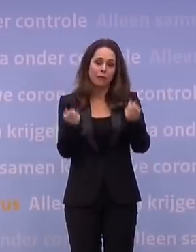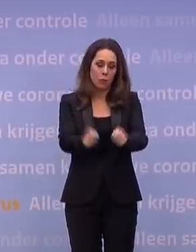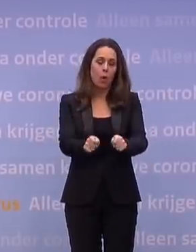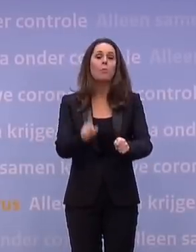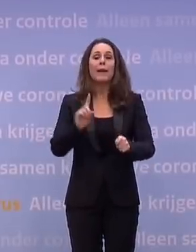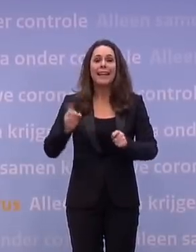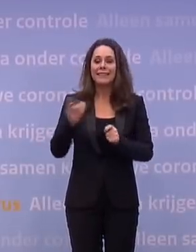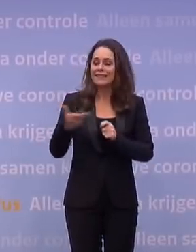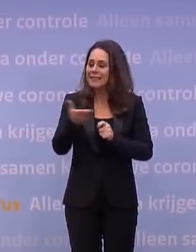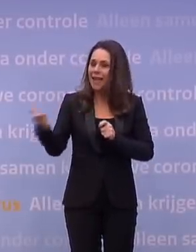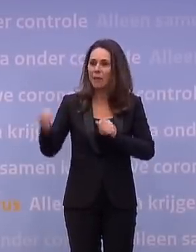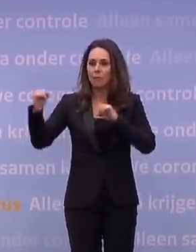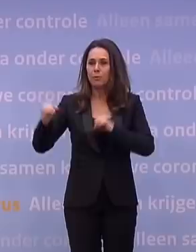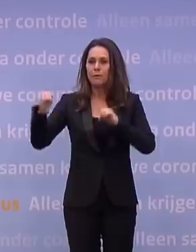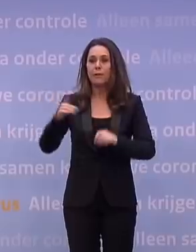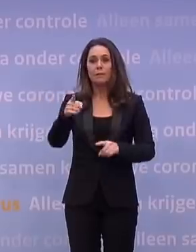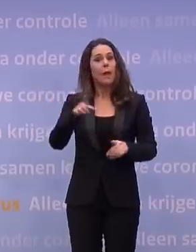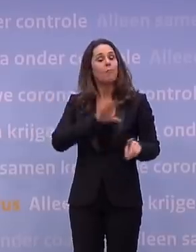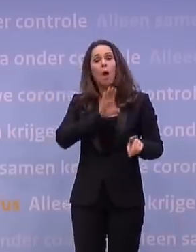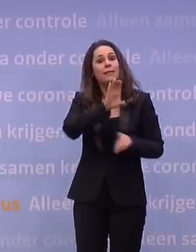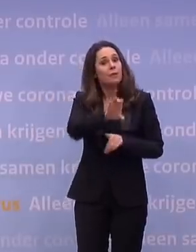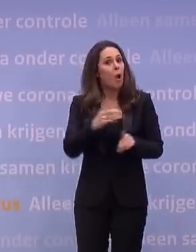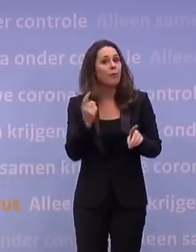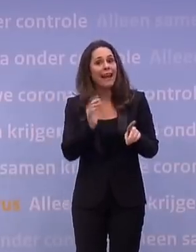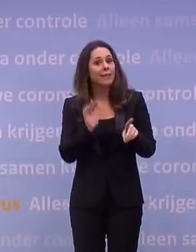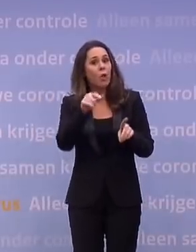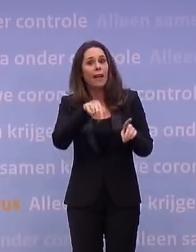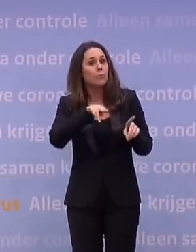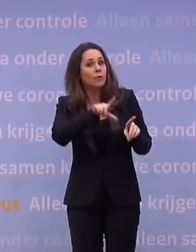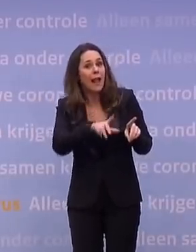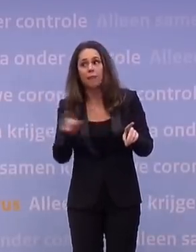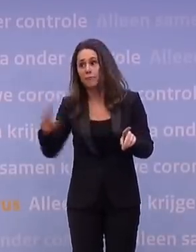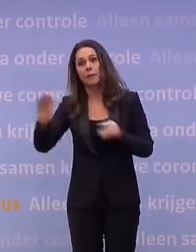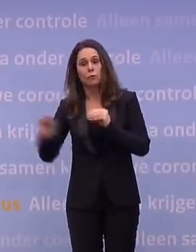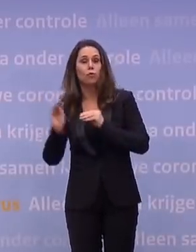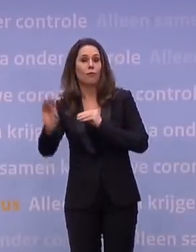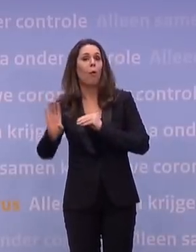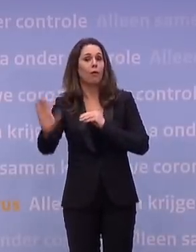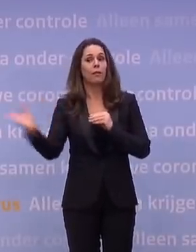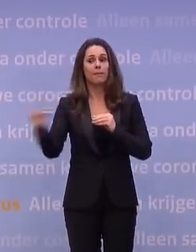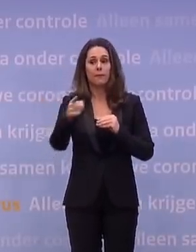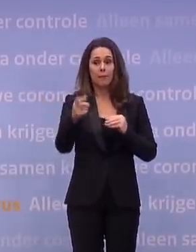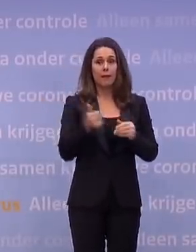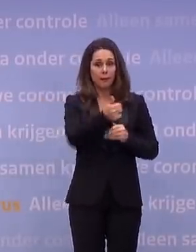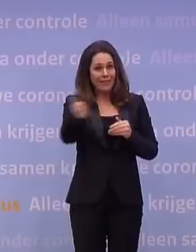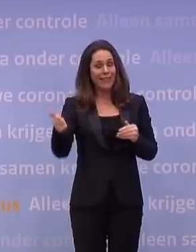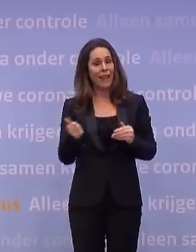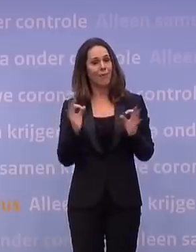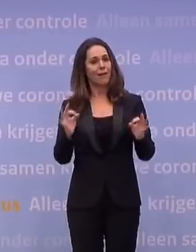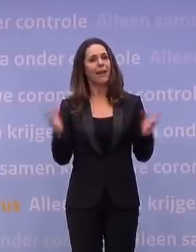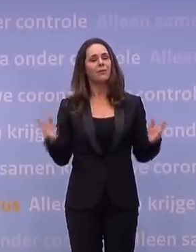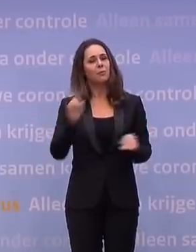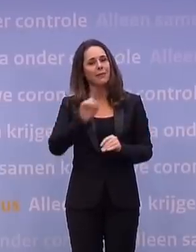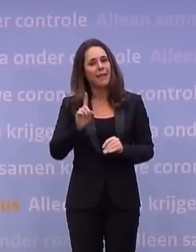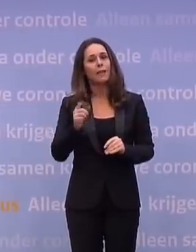consent over hebben. Ook dat staat niet op Rijksoverheid.nl. Dan gaan we dat allemaal toevoegen. Ja, het is toch een boodschap aan alles en iedereen. Dus dan weten we eigenlijk morgen